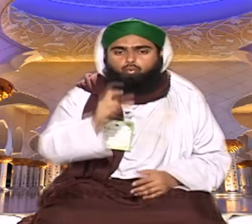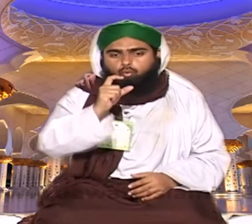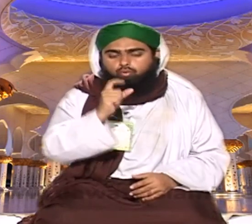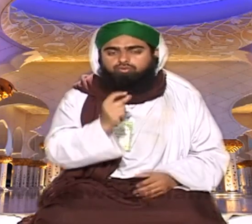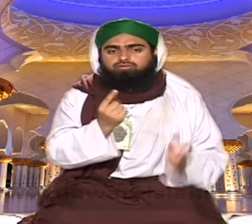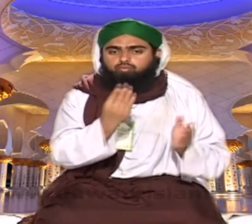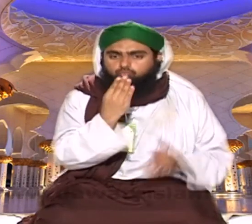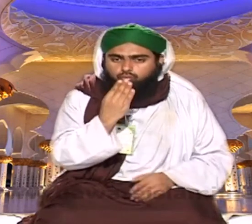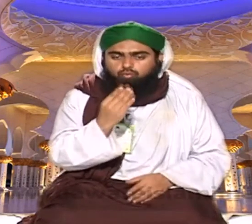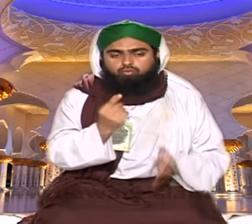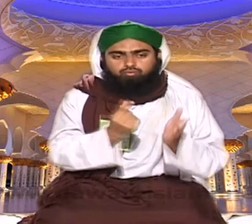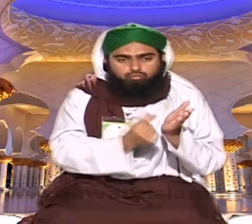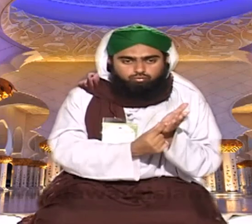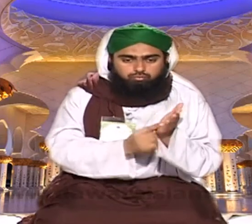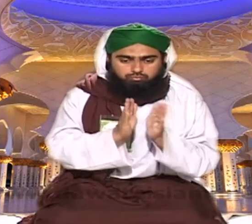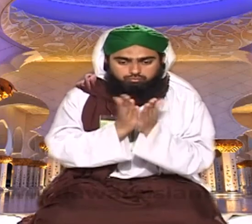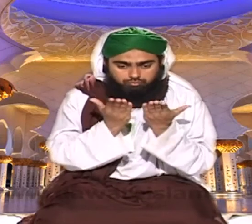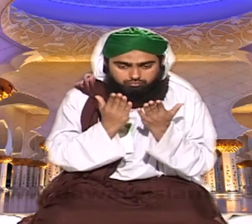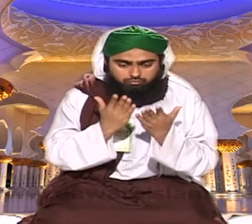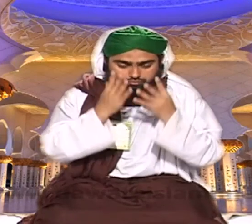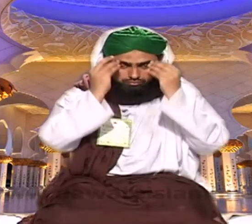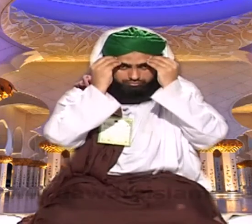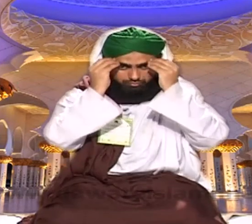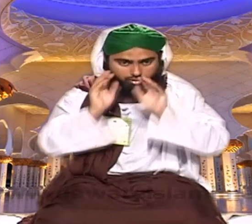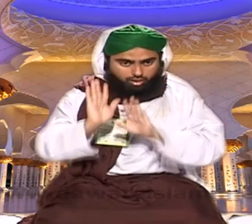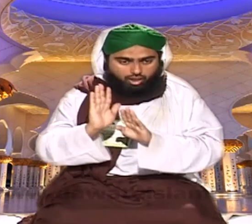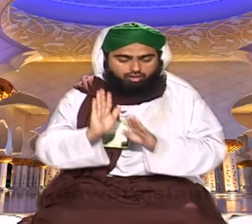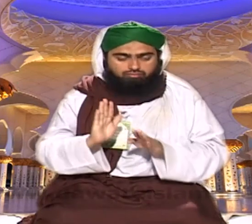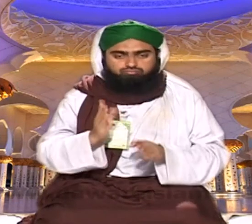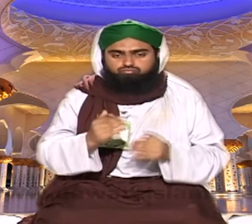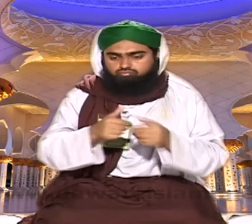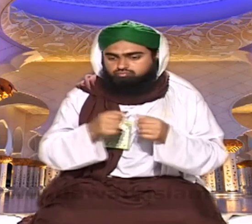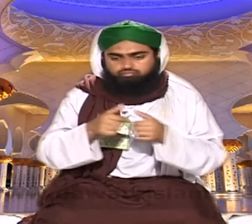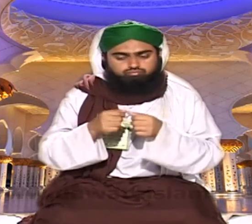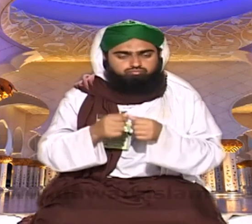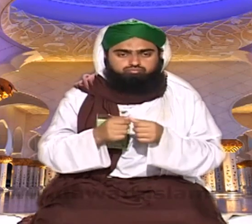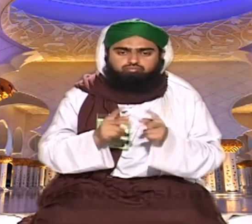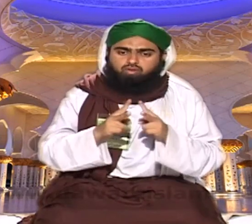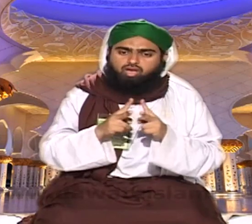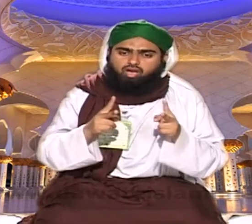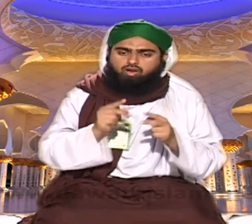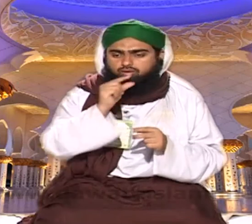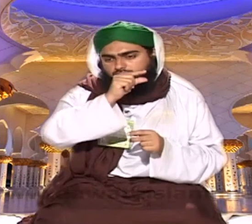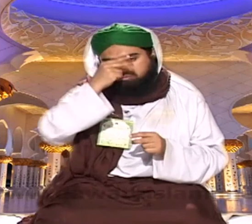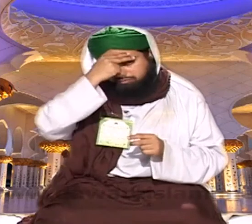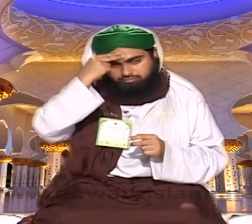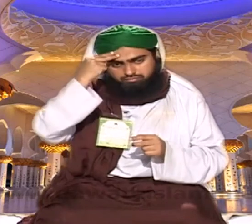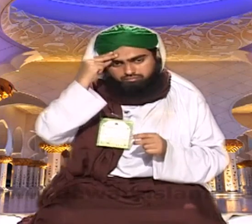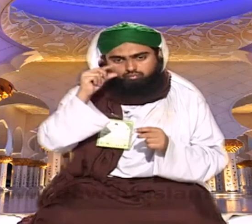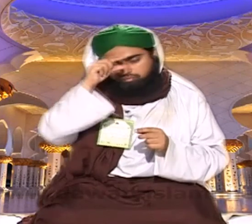کا سبق یونیورن سیٹی کا سبق یہ آپ کو سب یاد رہتا ہے لیکن یہ آسان آسان اور آپ نے ارد کرتا ہے کہ سب کو